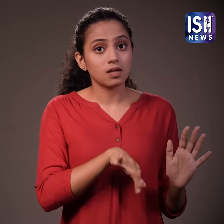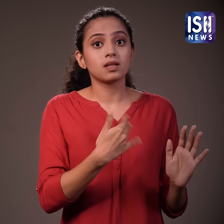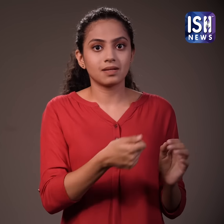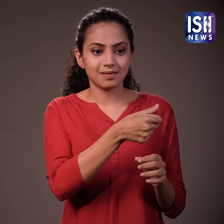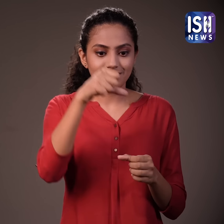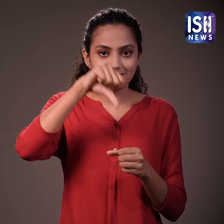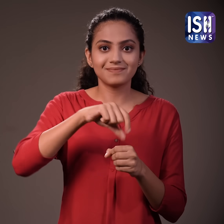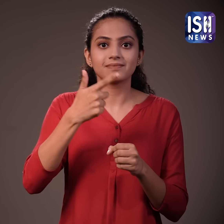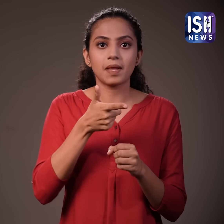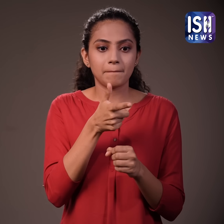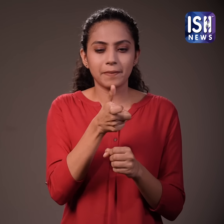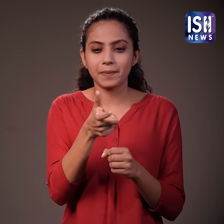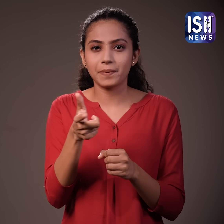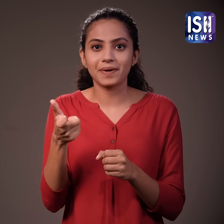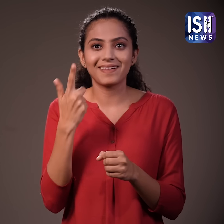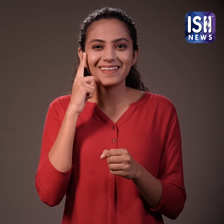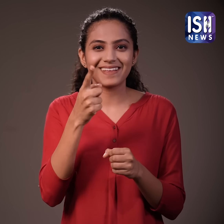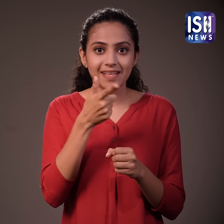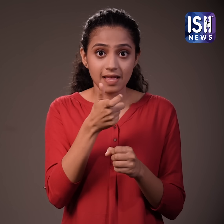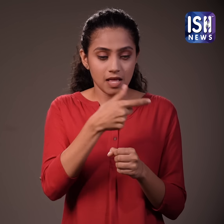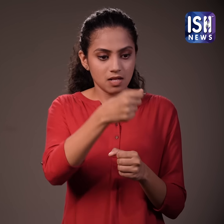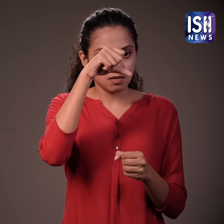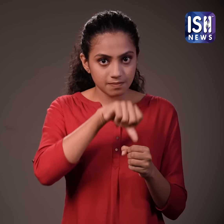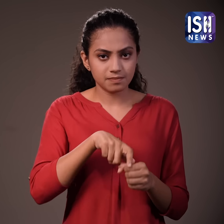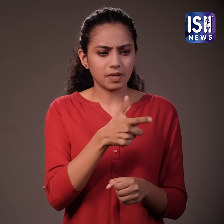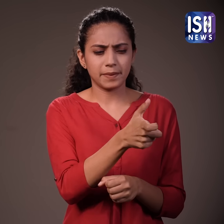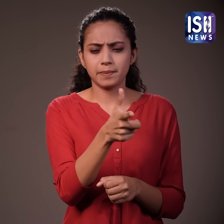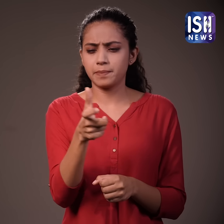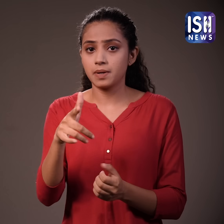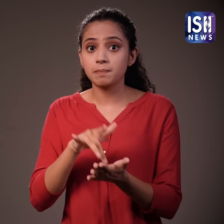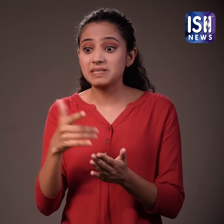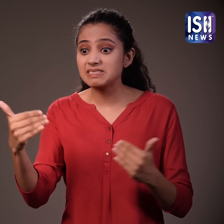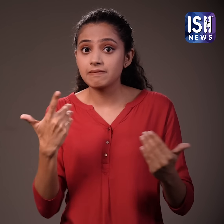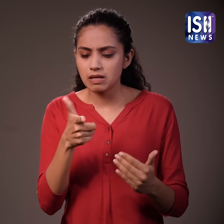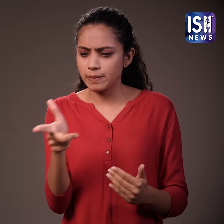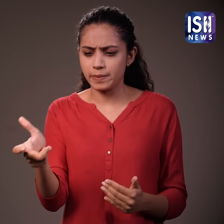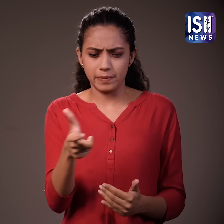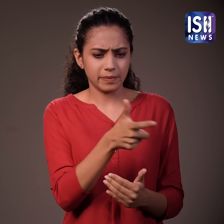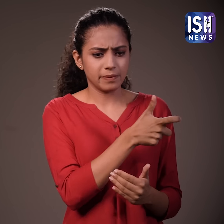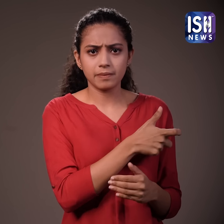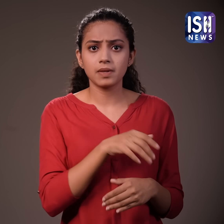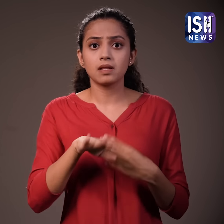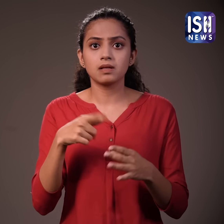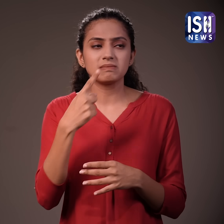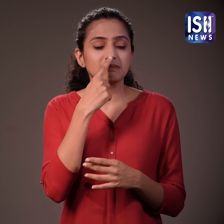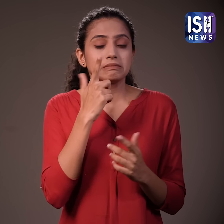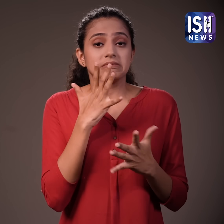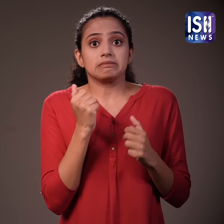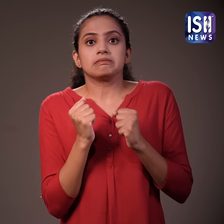और फिर इसे इन कीटों के संभावित प्रवेश बिंदूओं पर स्प्रे करे चुहे इसे बरदाष नहीं